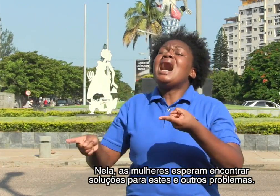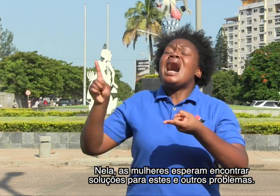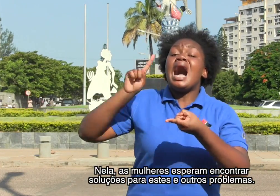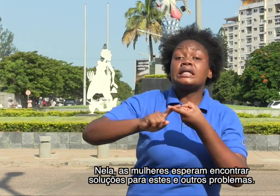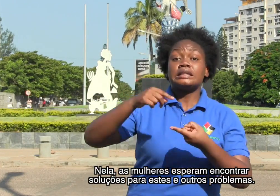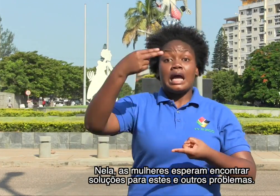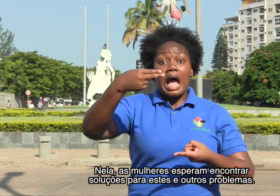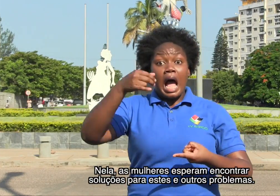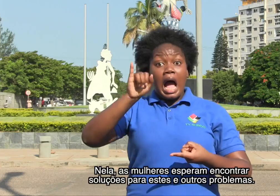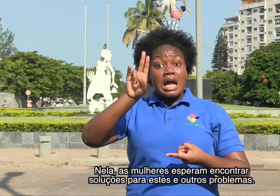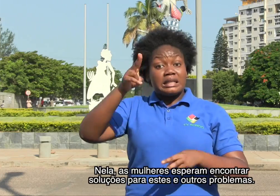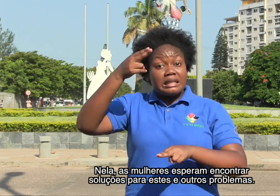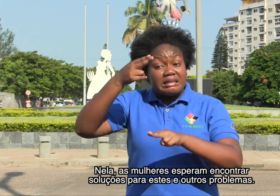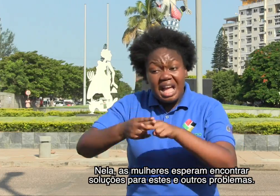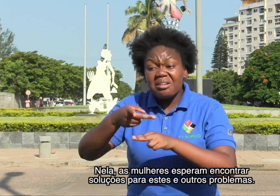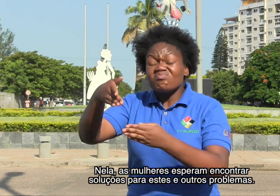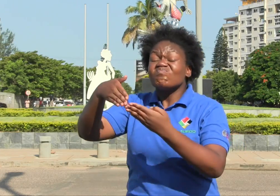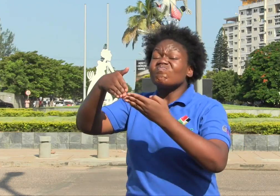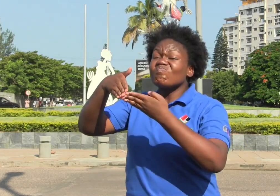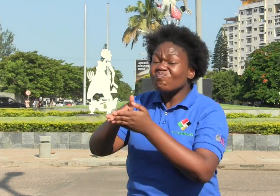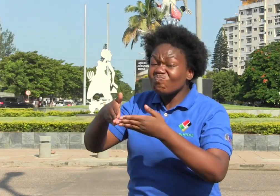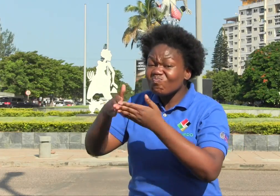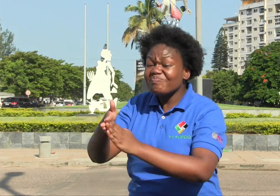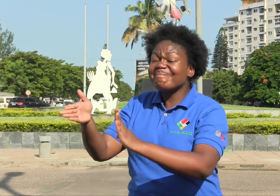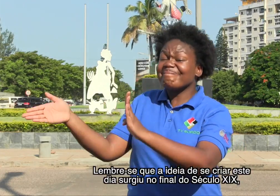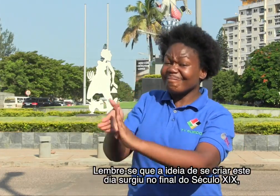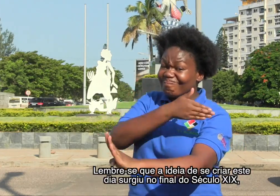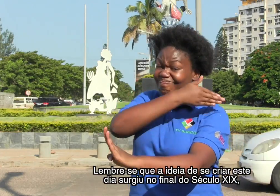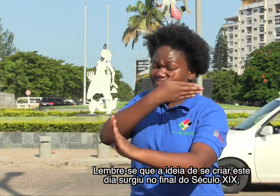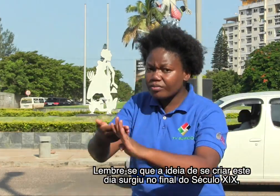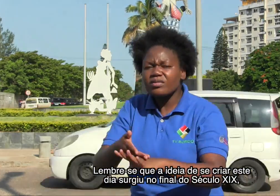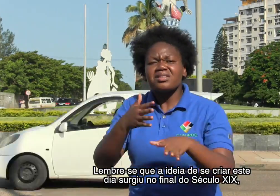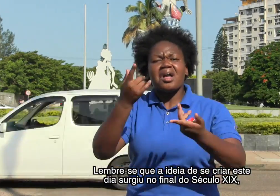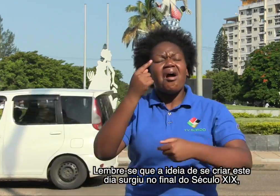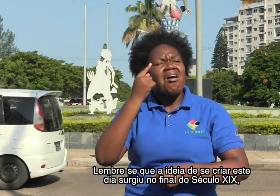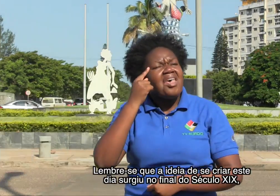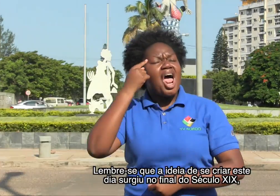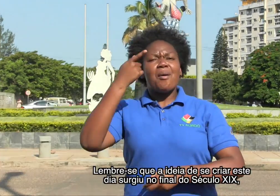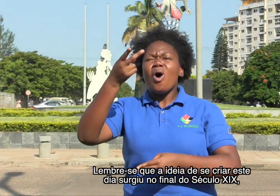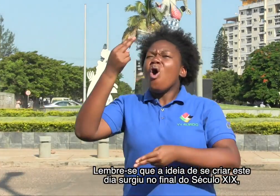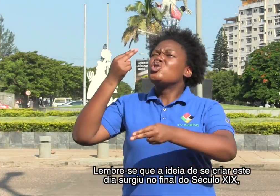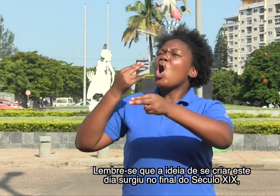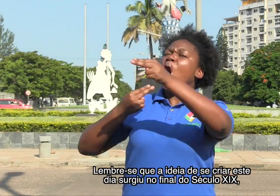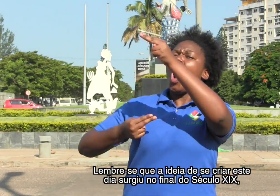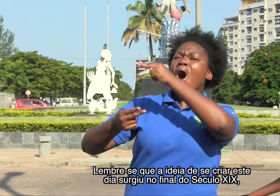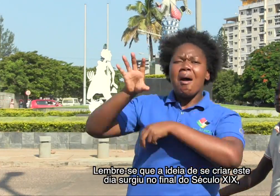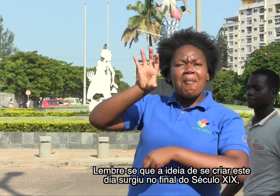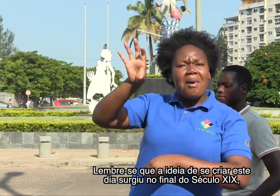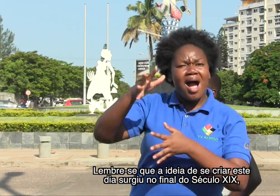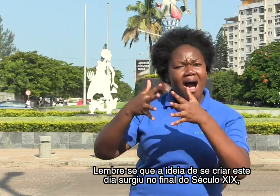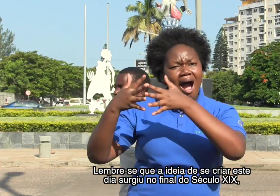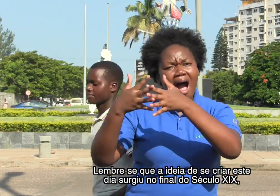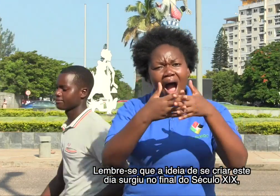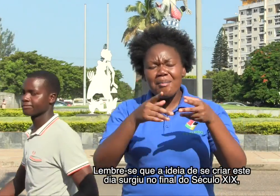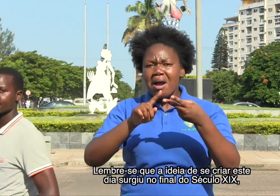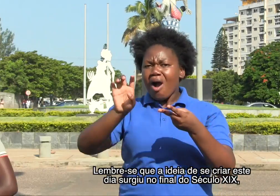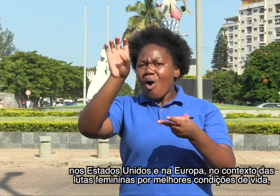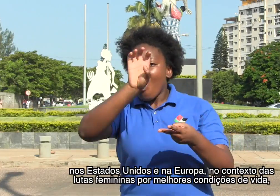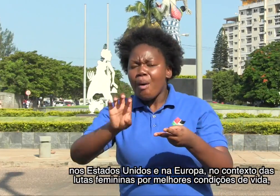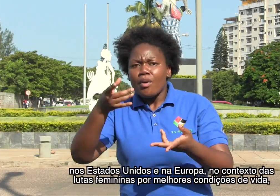para estes e outros problemas. Lembre-se que a ideia de criar este dia surgiu no final do século XIX, nos